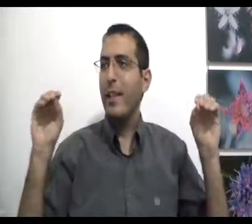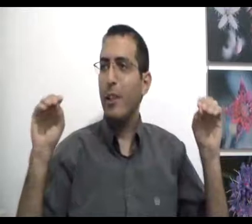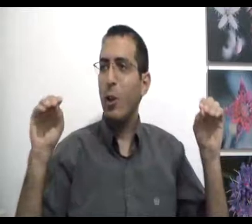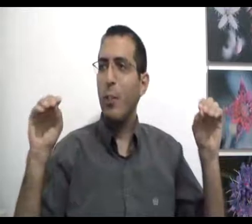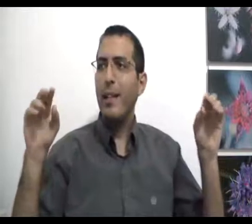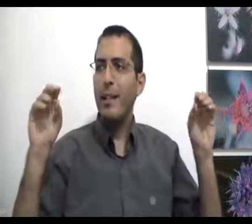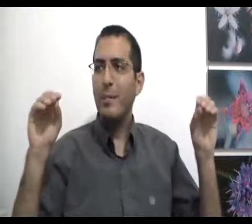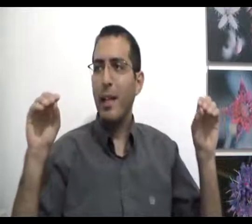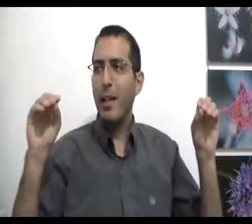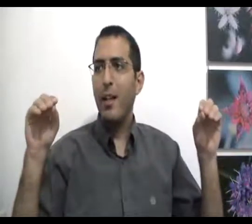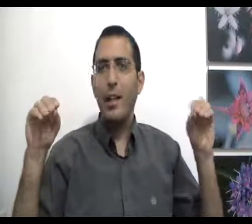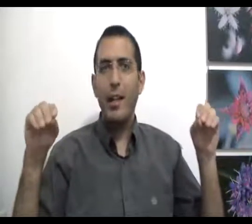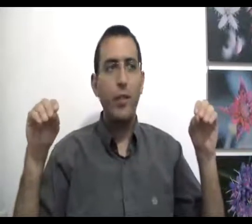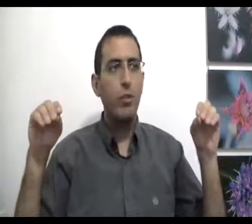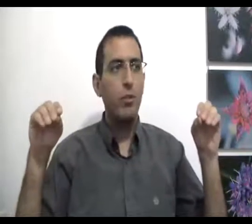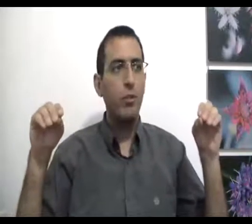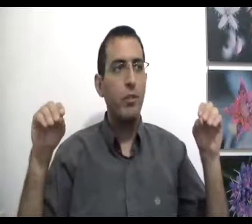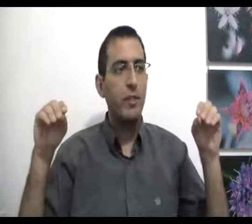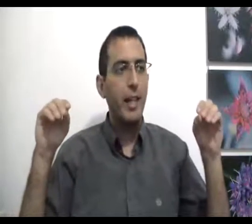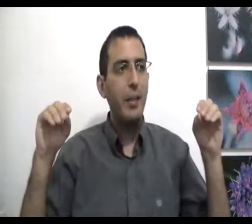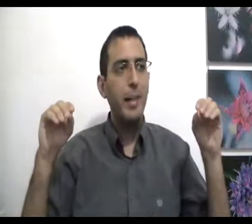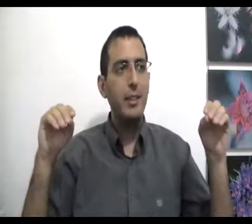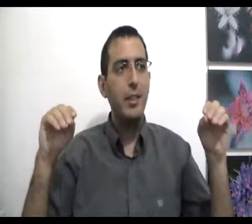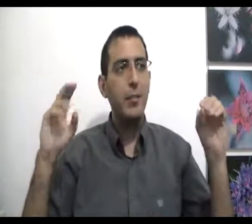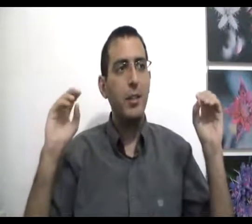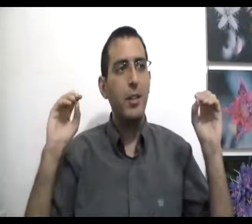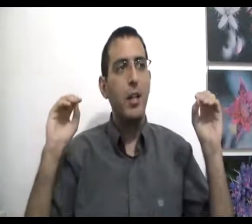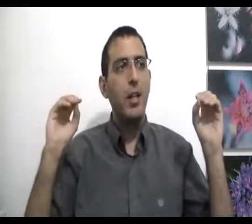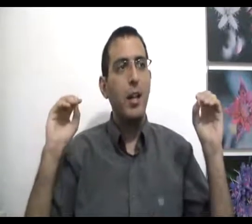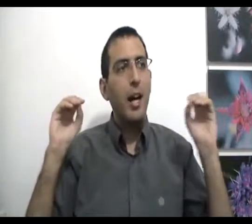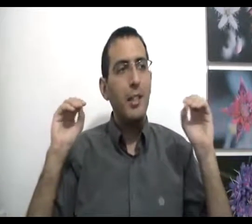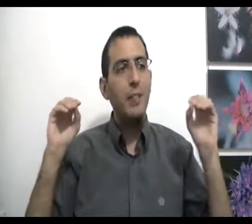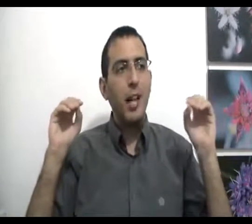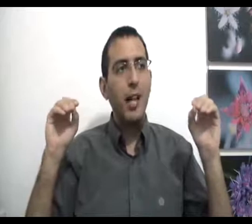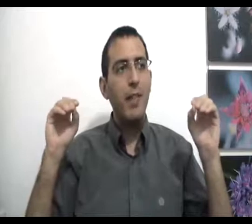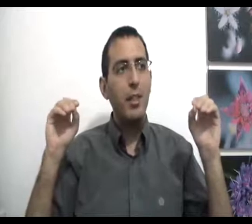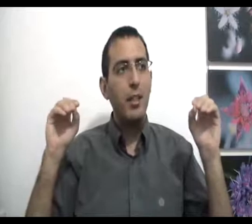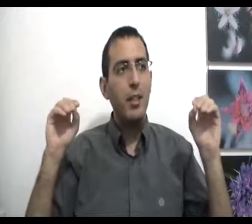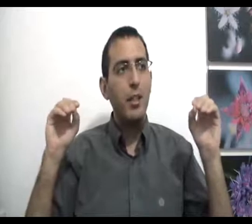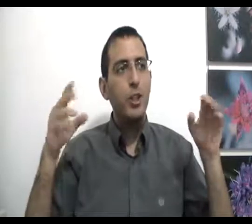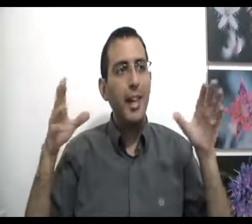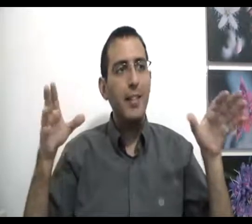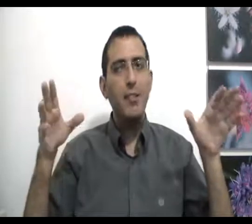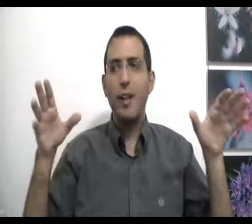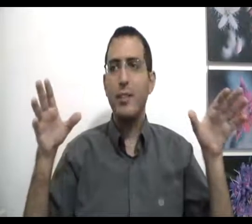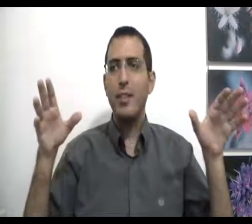לגרום לעצמך להרגיש טוב ולכן בעצם האדם צריך להבין שאין דבר כזה